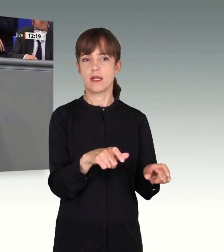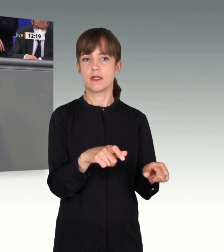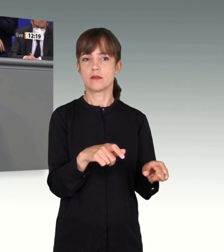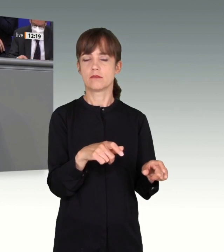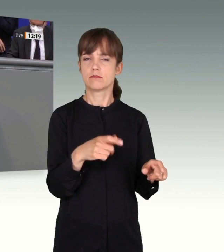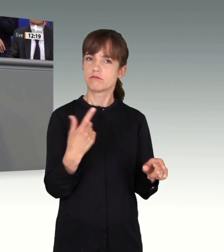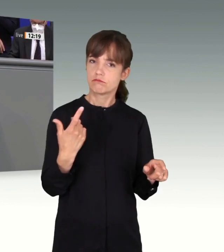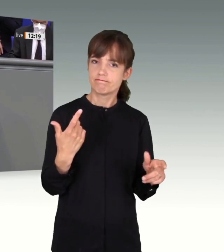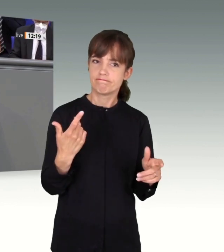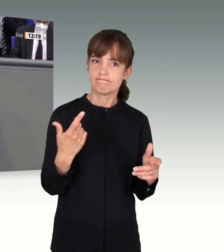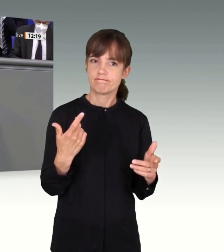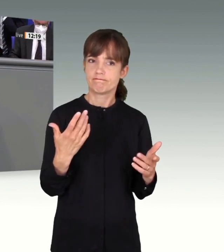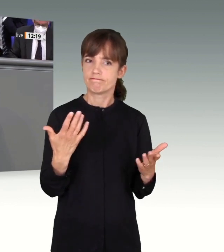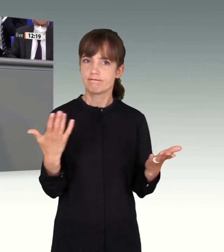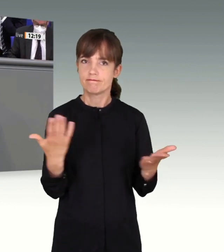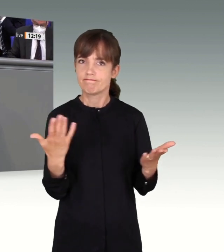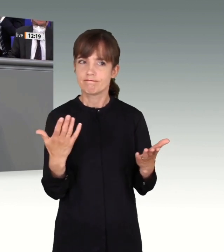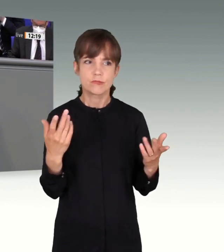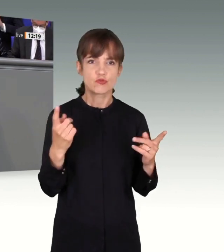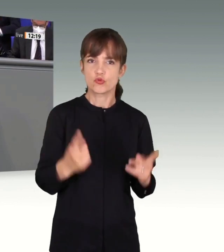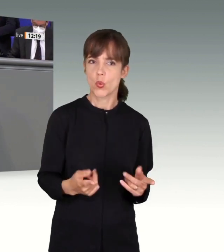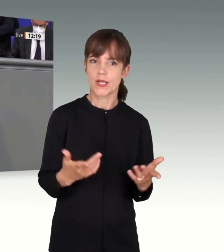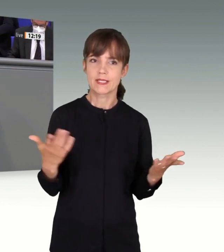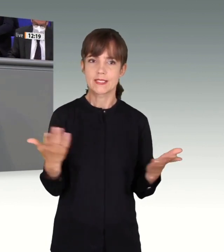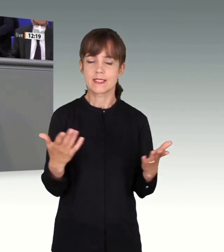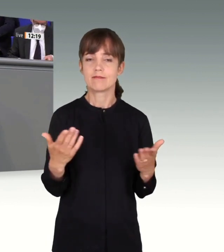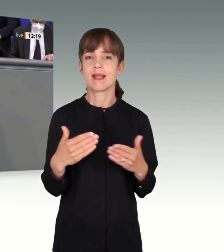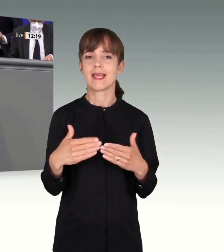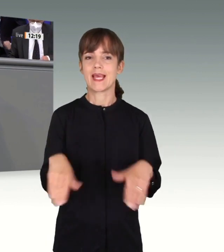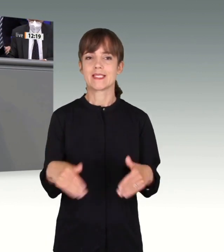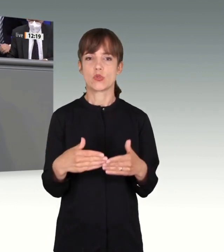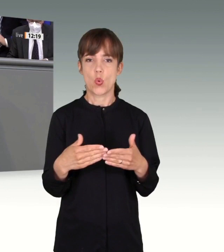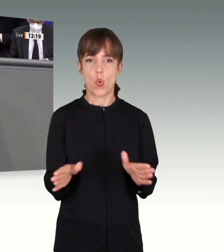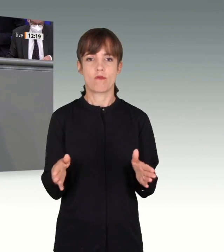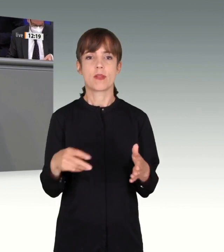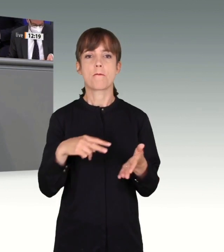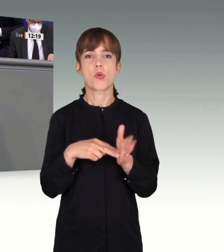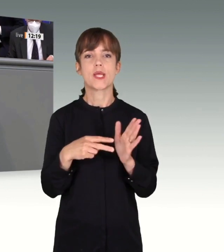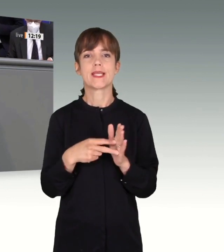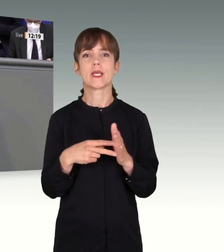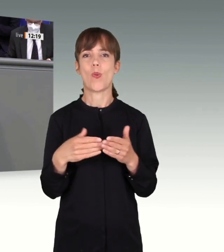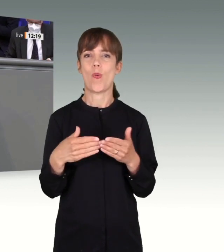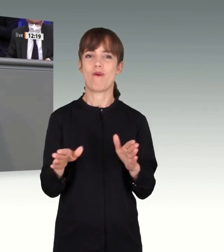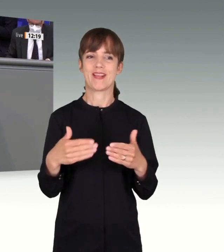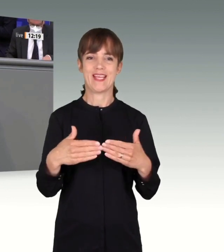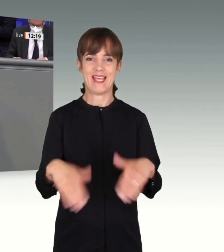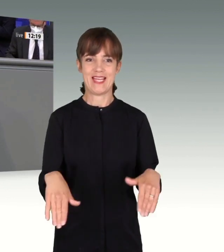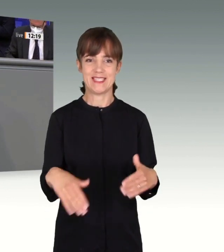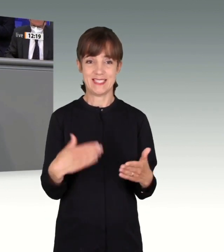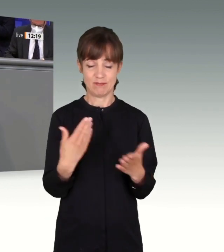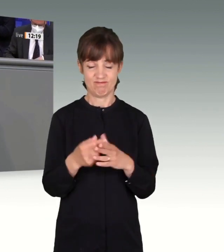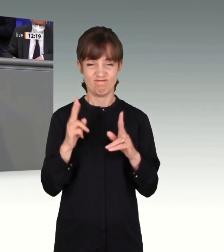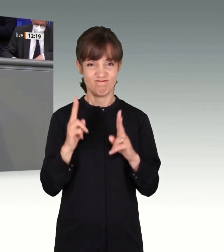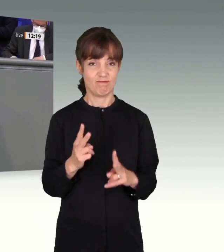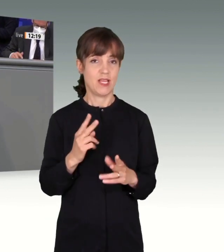was ist daran Schuld? Die offenen Grenzen, die Politik der offenen Grenzen, dies war ein historischer Fehler.